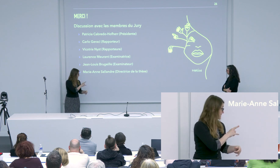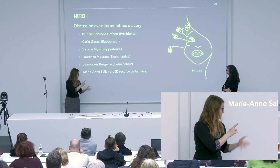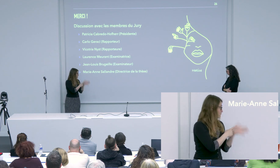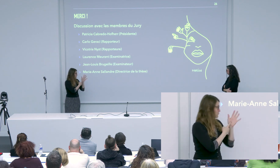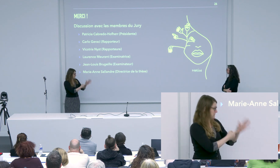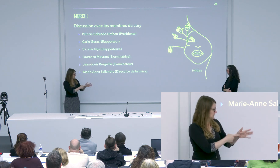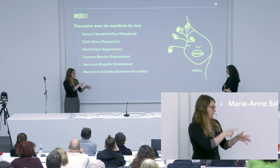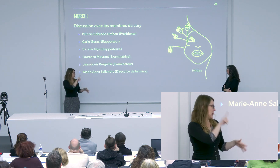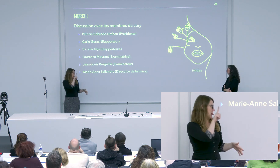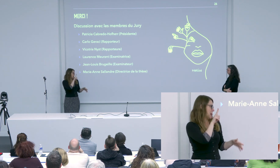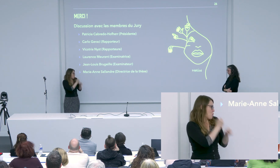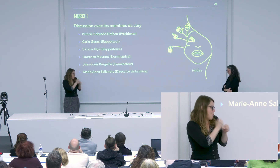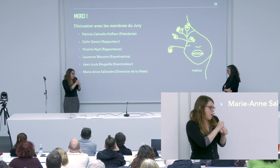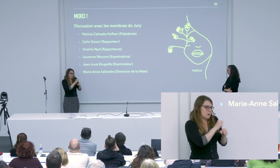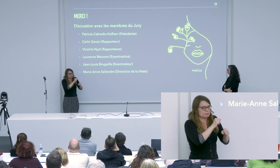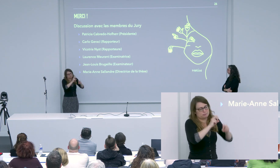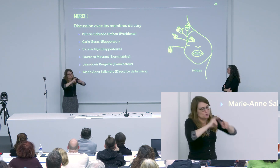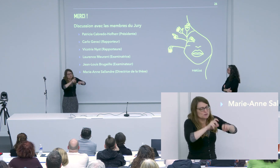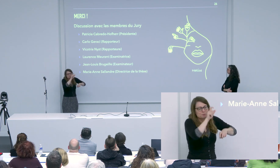lexicales, en fait, il y a